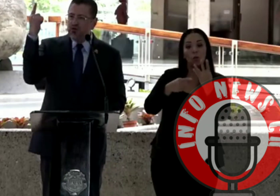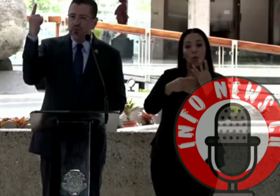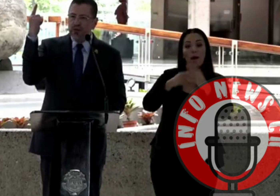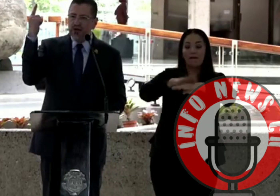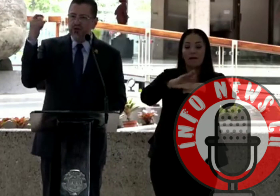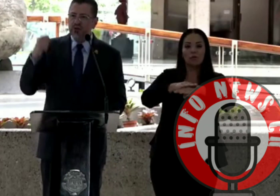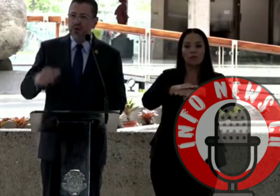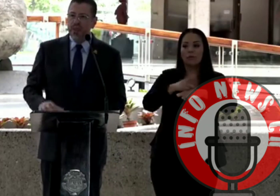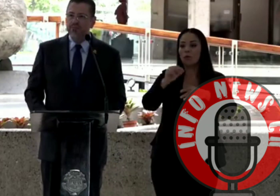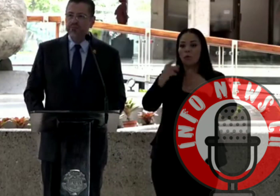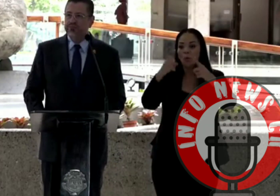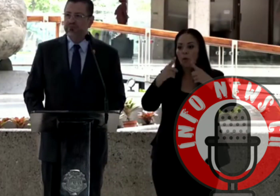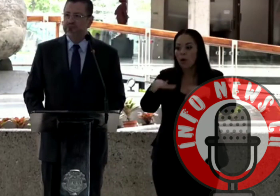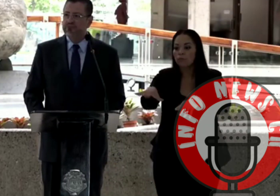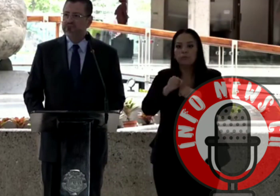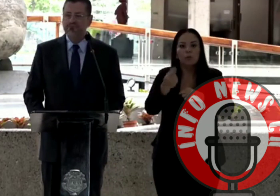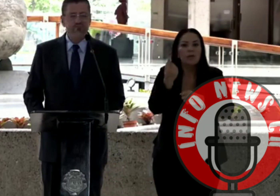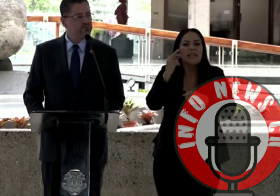y no hemos podido recuperar uno.